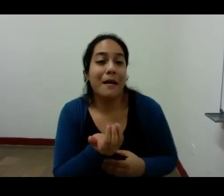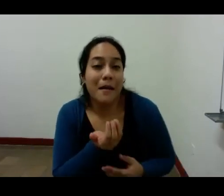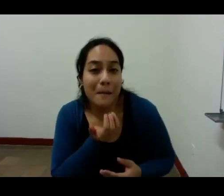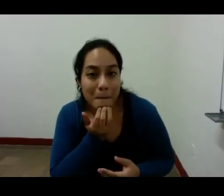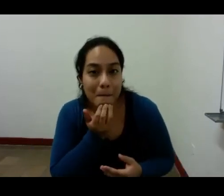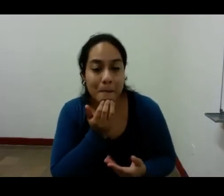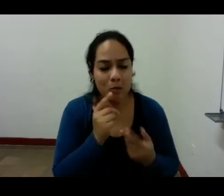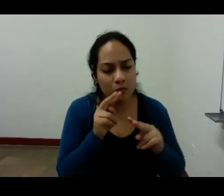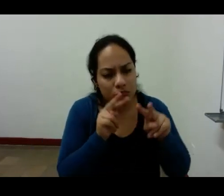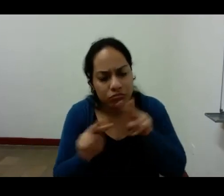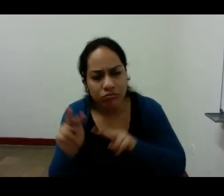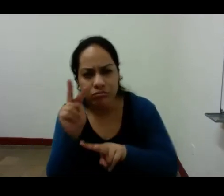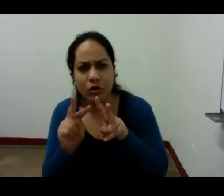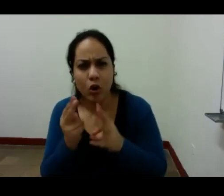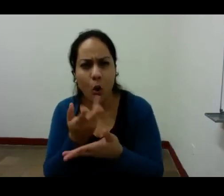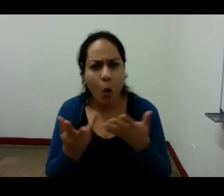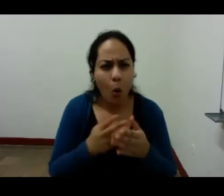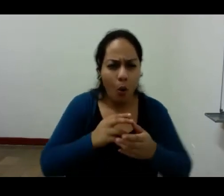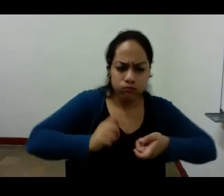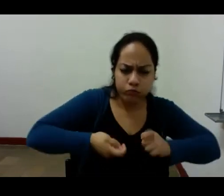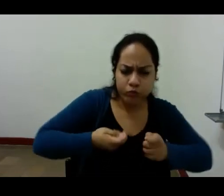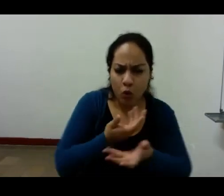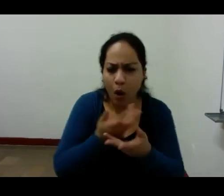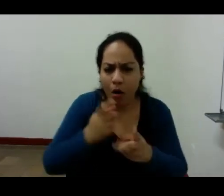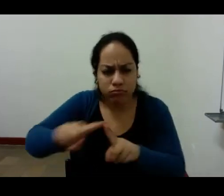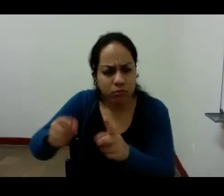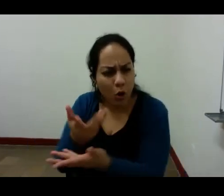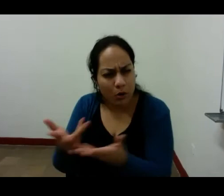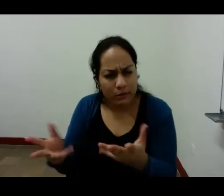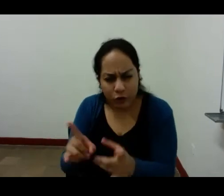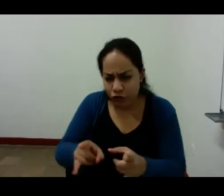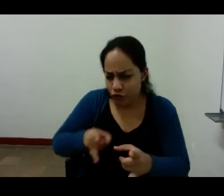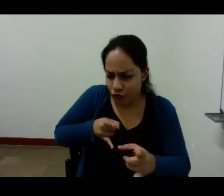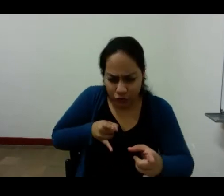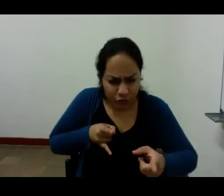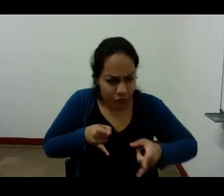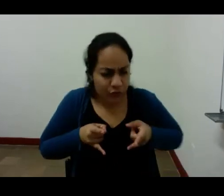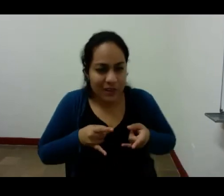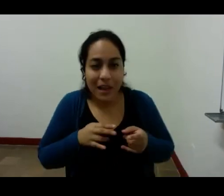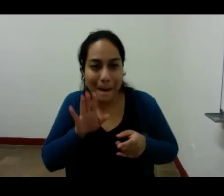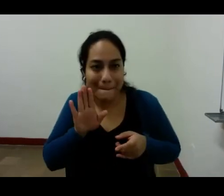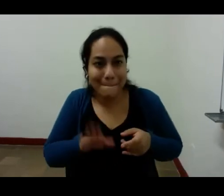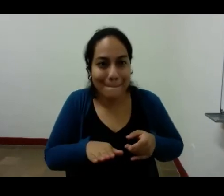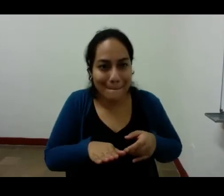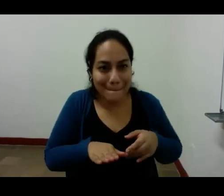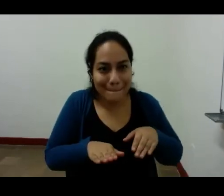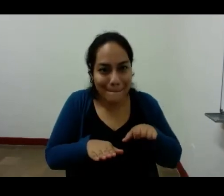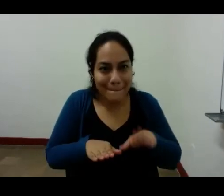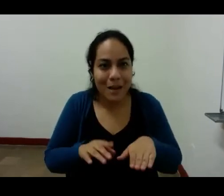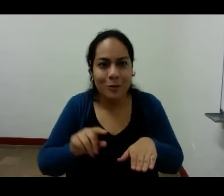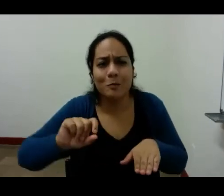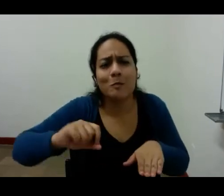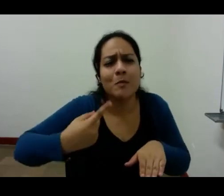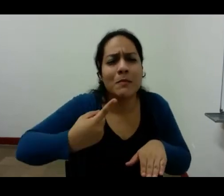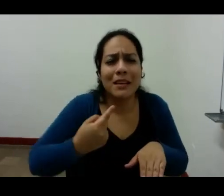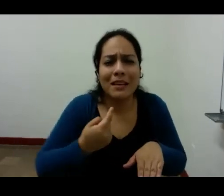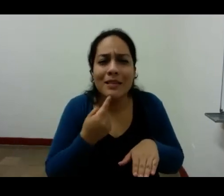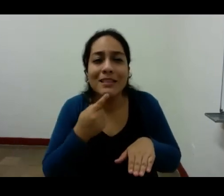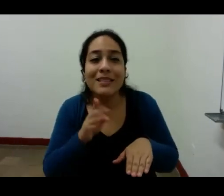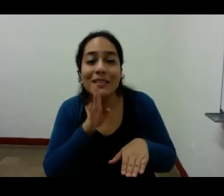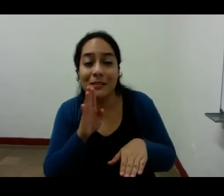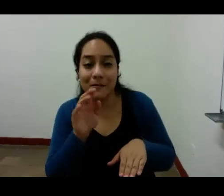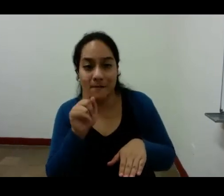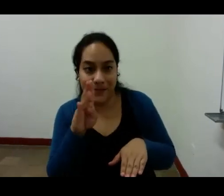combates fugas batallas es el primer paso dice Bernardo Suárez en este